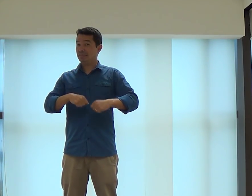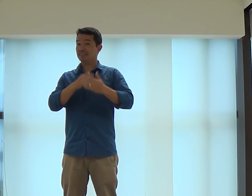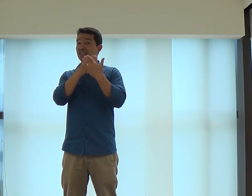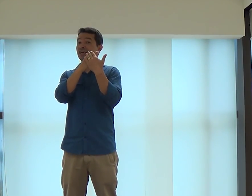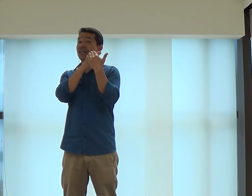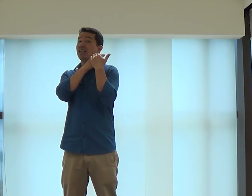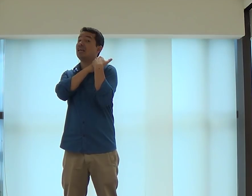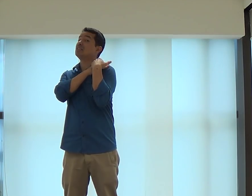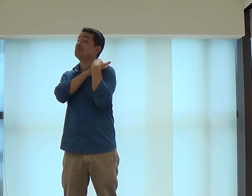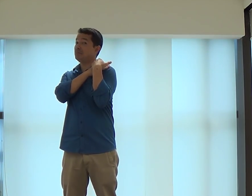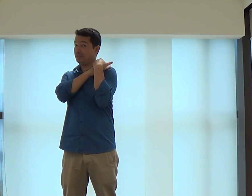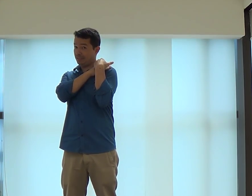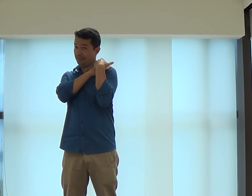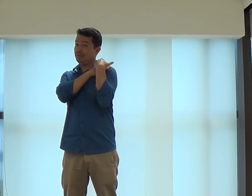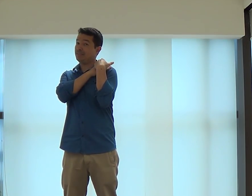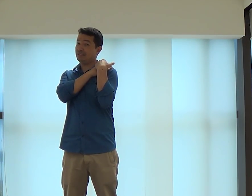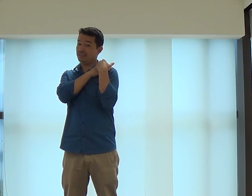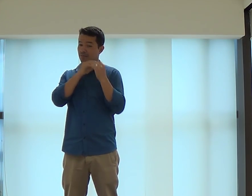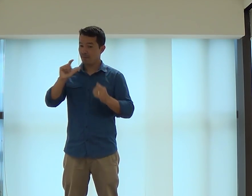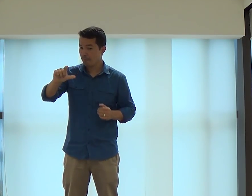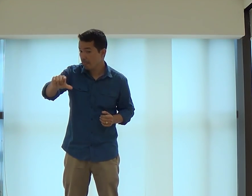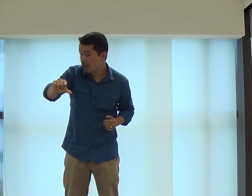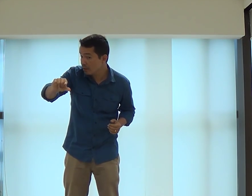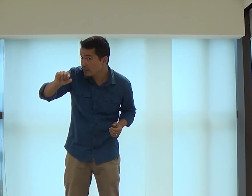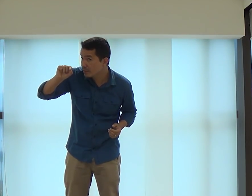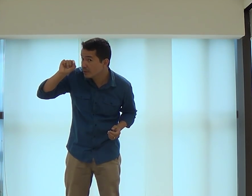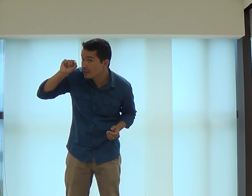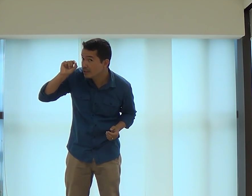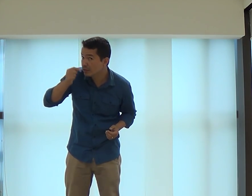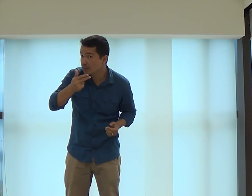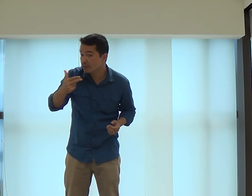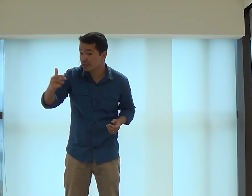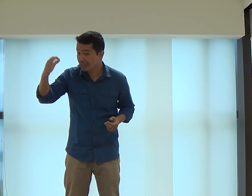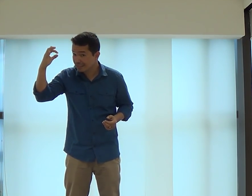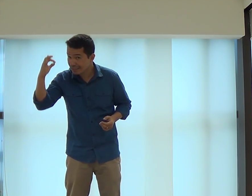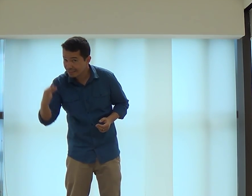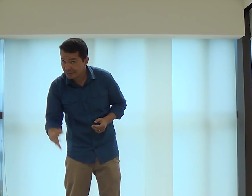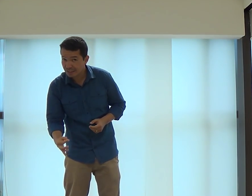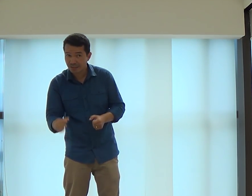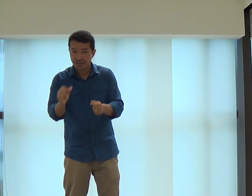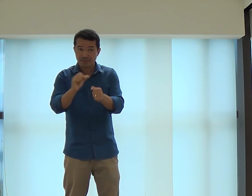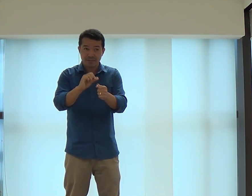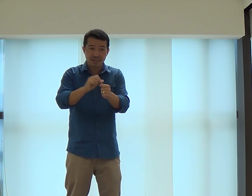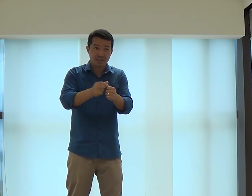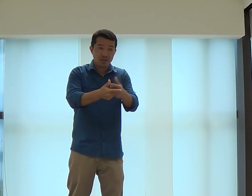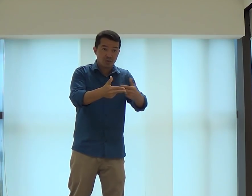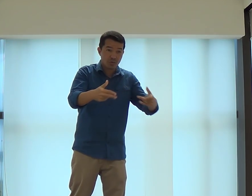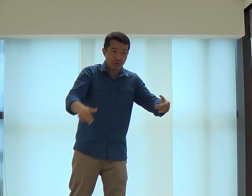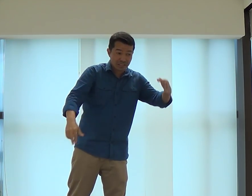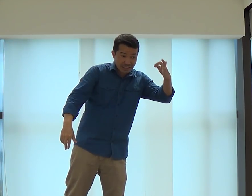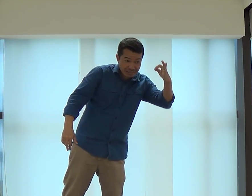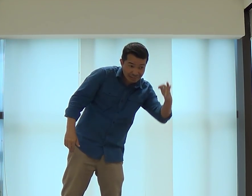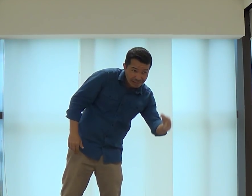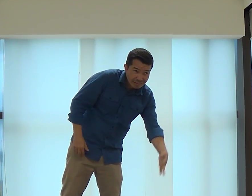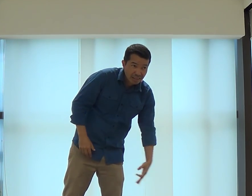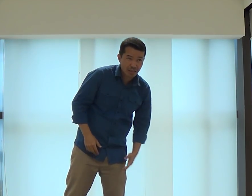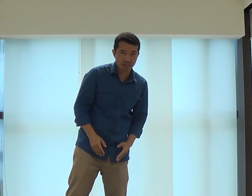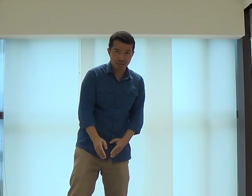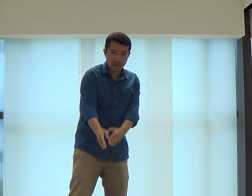Então, a gente precisa ter essa responsabilidade, sim. De fazer as escolhas certas. De fazer as